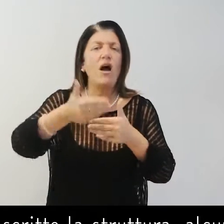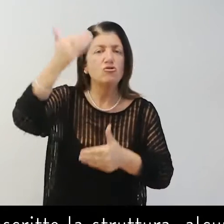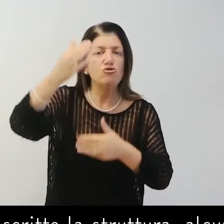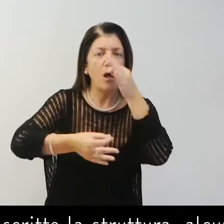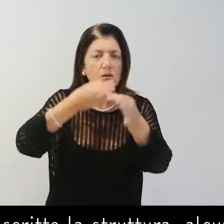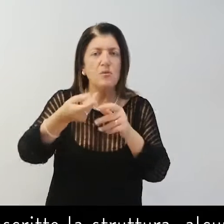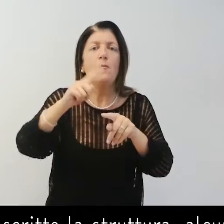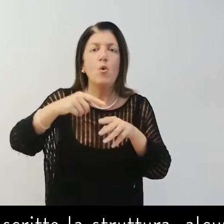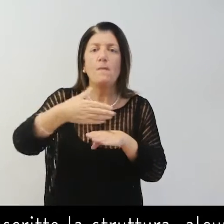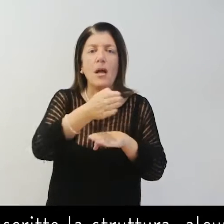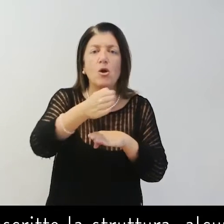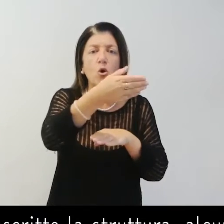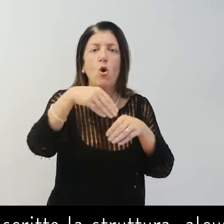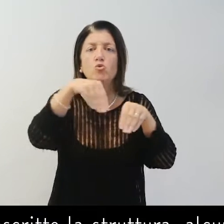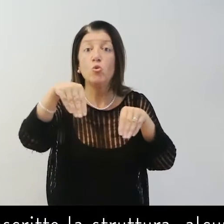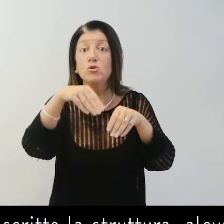la facciata e il percorso museale.